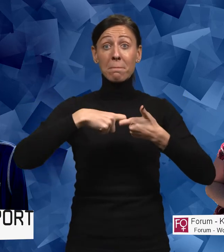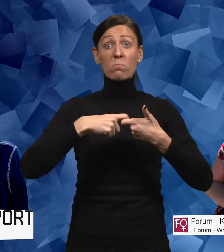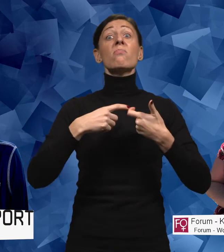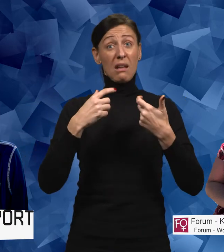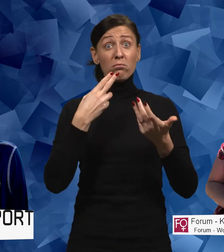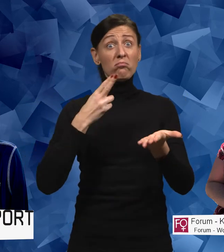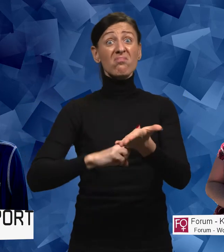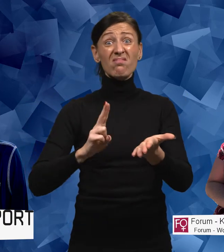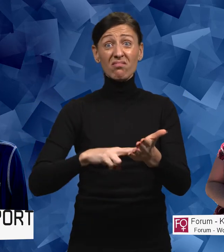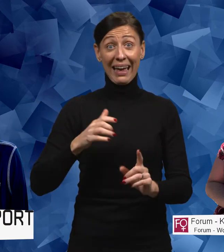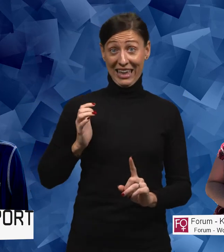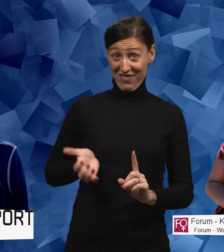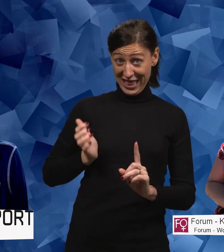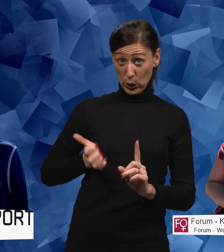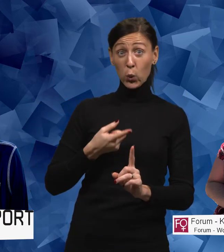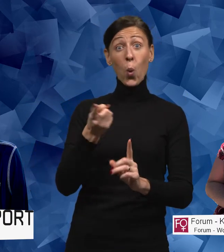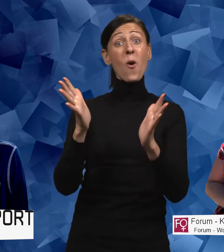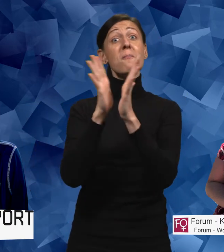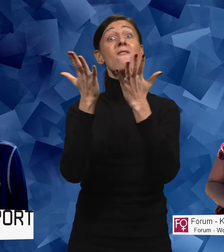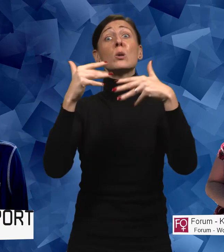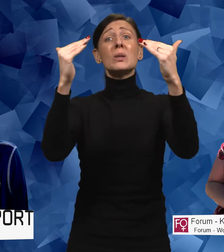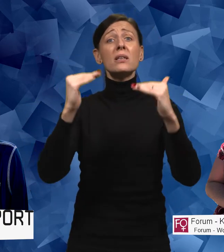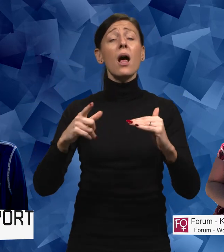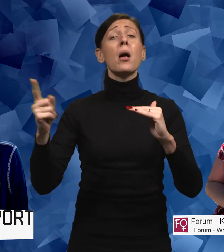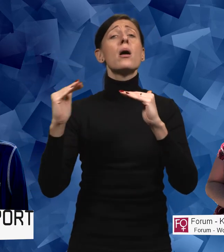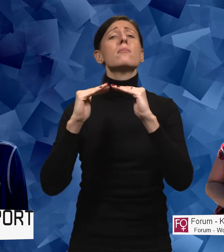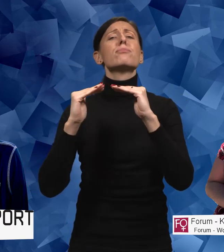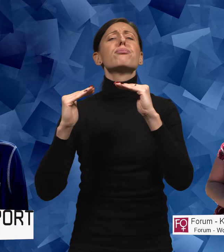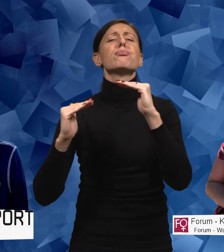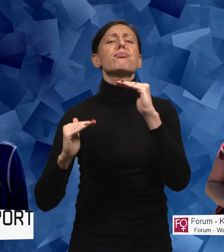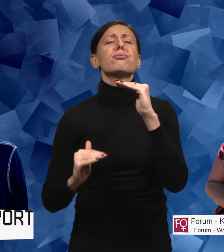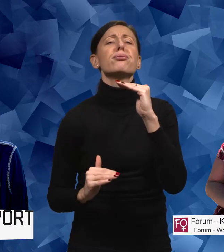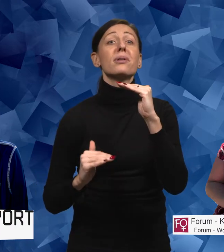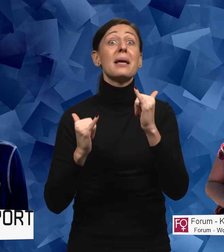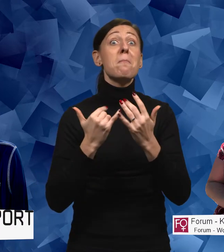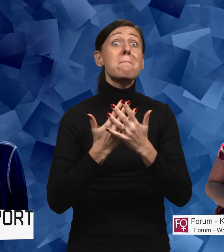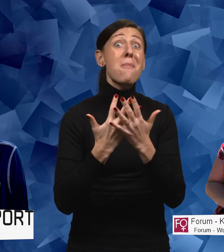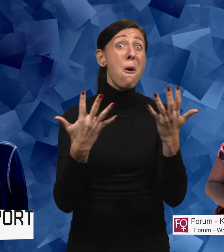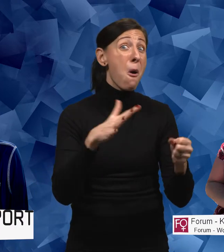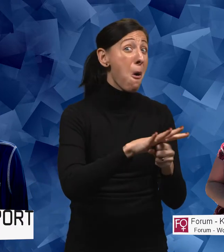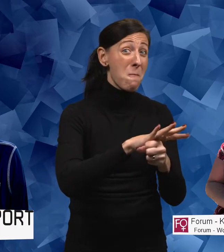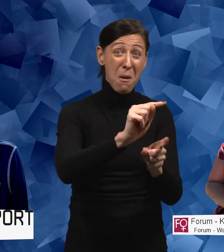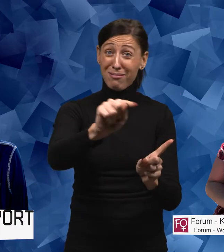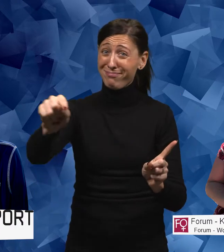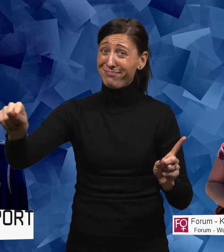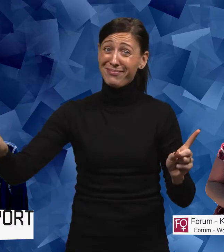är det ju så att kvinnor med funktionsnedsättning hamnar lågt på väldigt många områden.